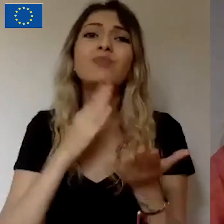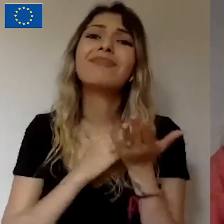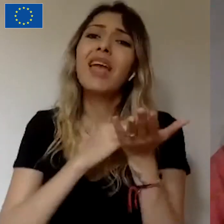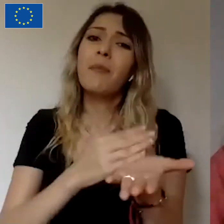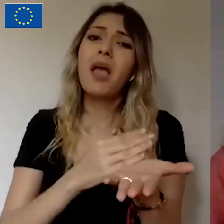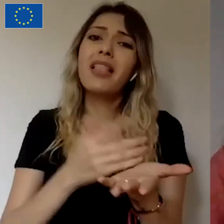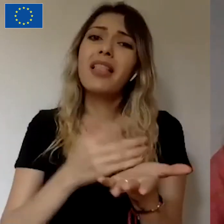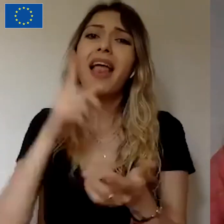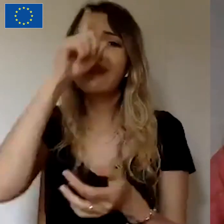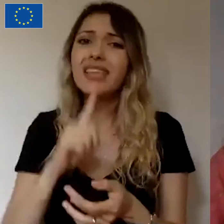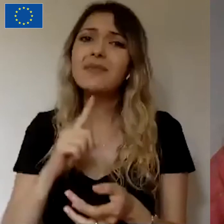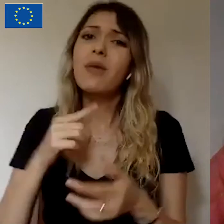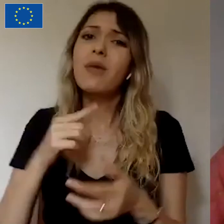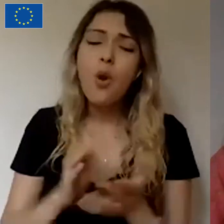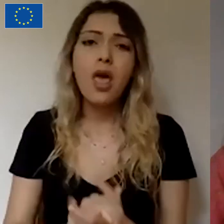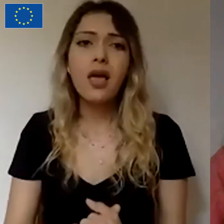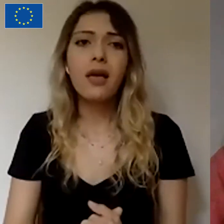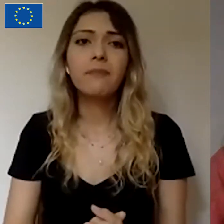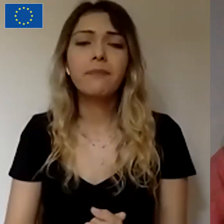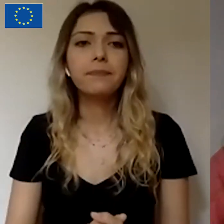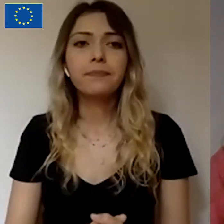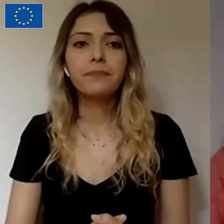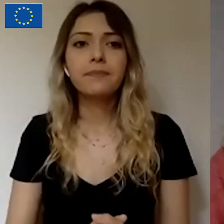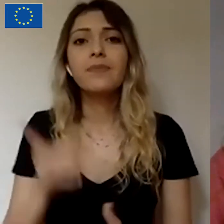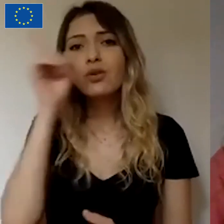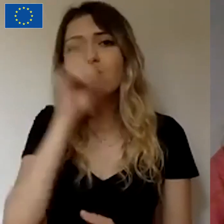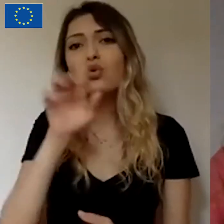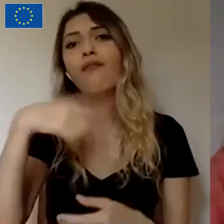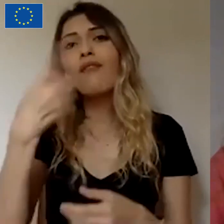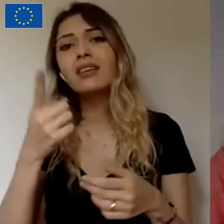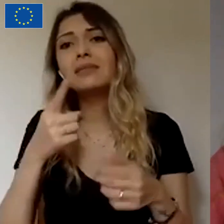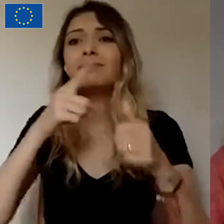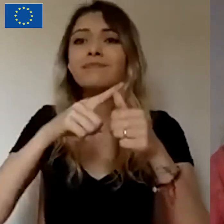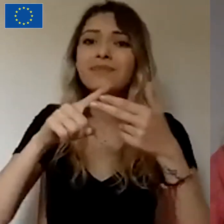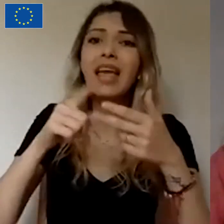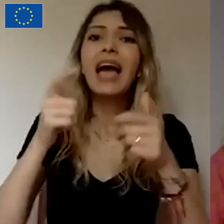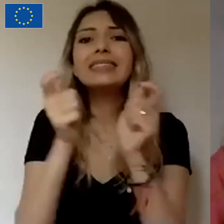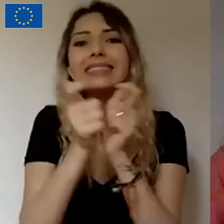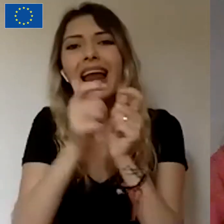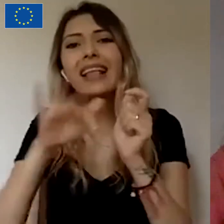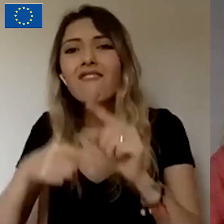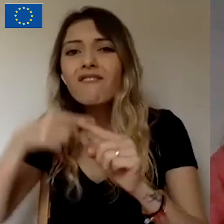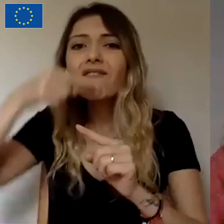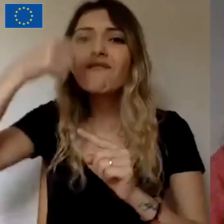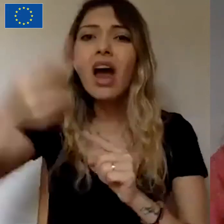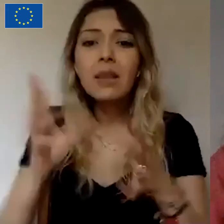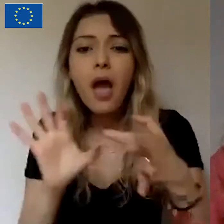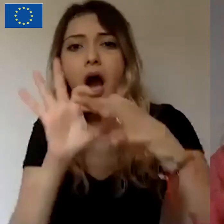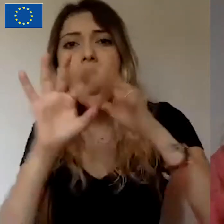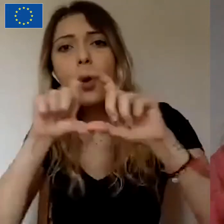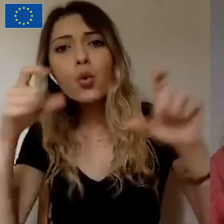partilerden, üçüncü bir web sitesi üzerinden bağış bazlı destek toplanamıyor eğer yardım toplama izni yoksa.